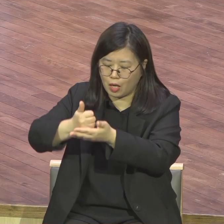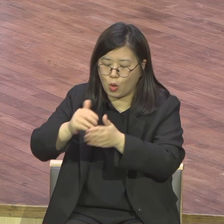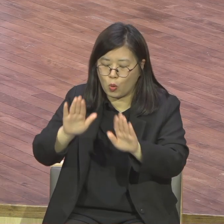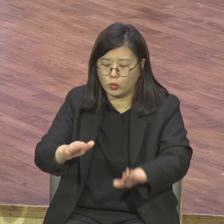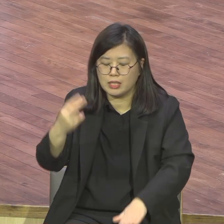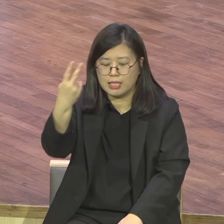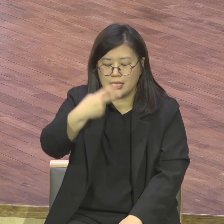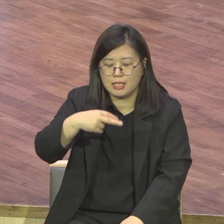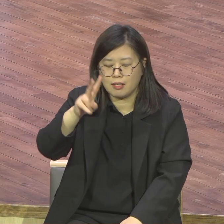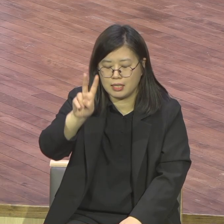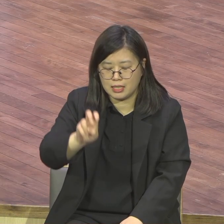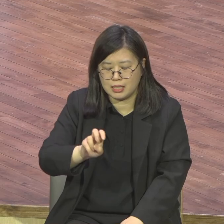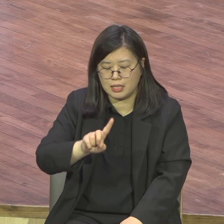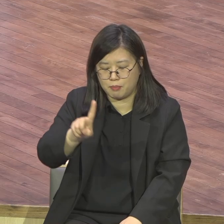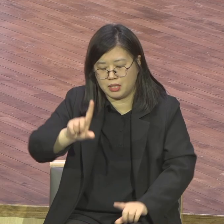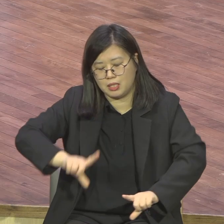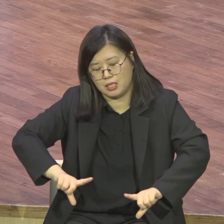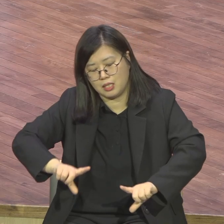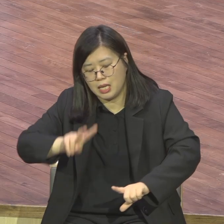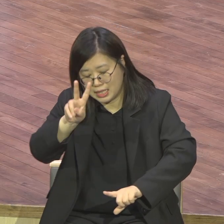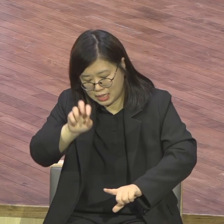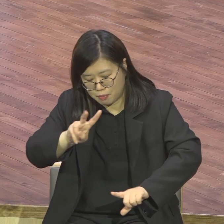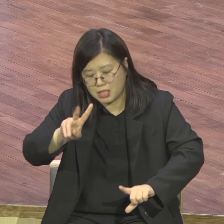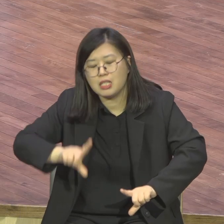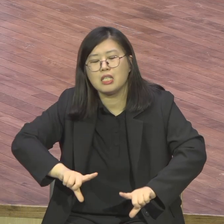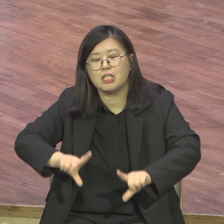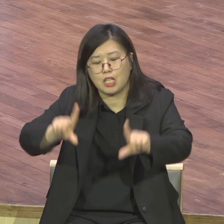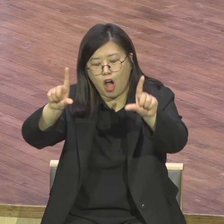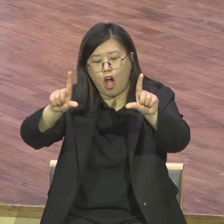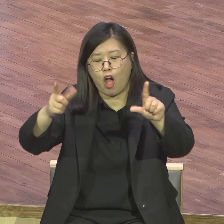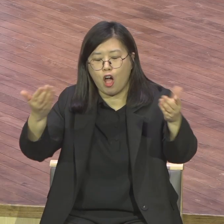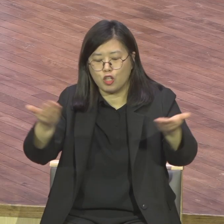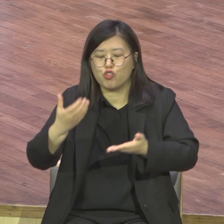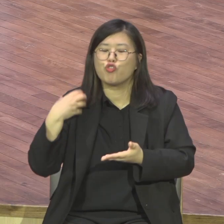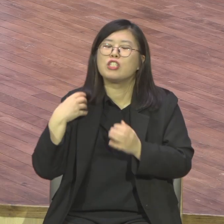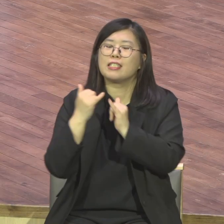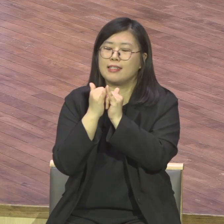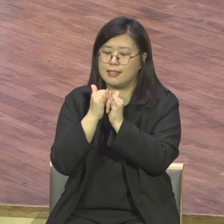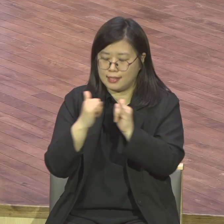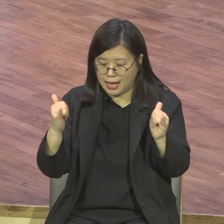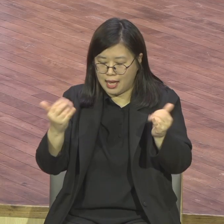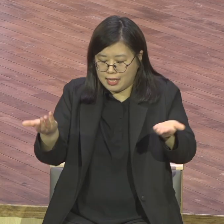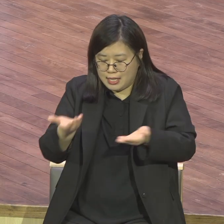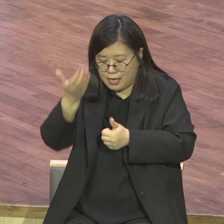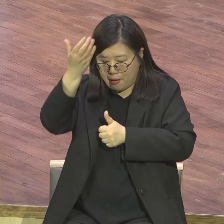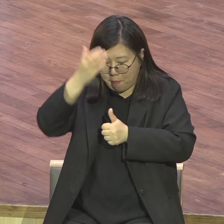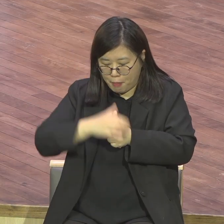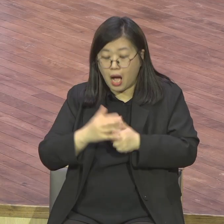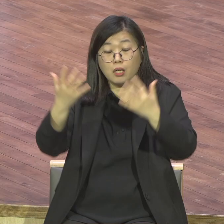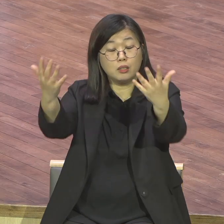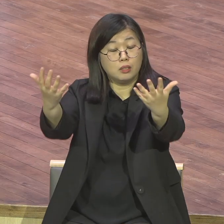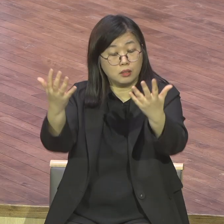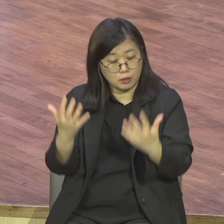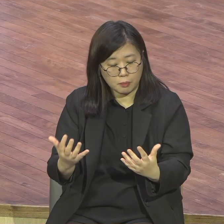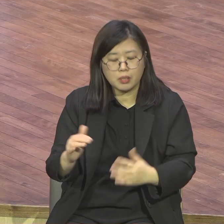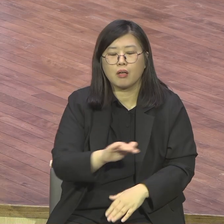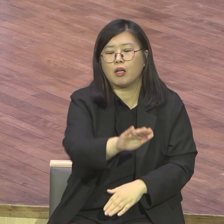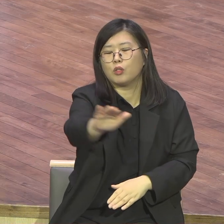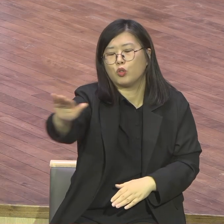바지에서 내가 중직자 나라는 영재 정신을 가지고 참석한 우리 중직자 사랑하는 주의